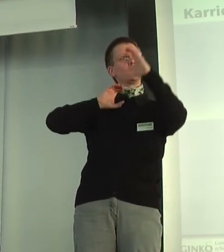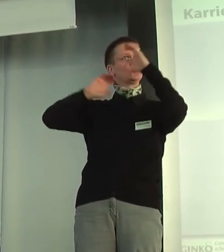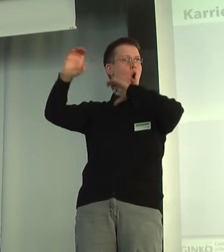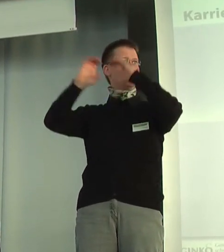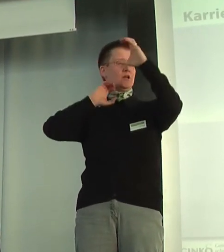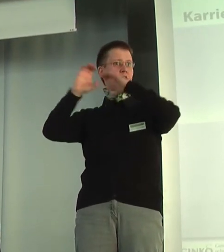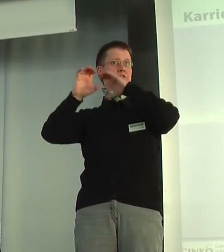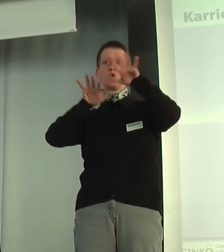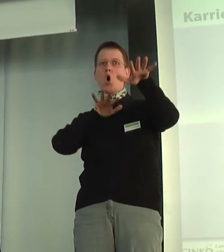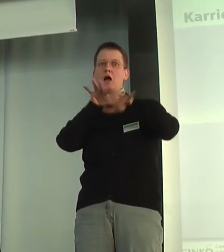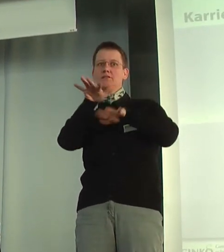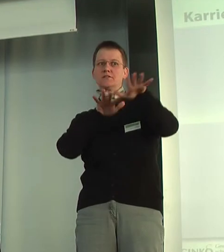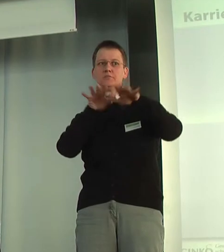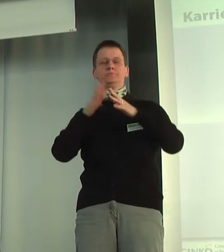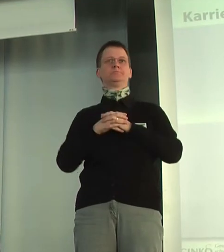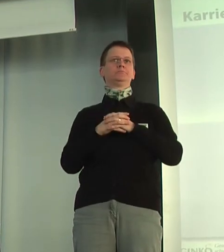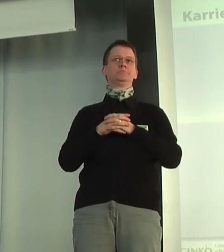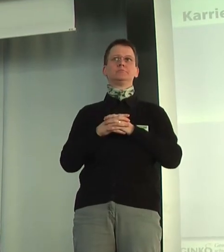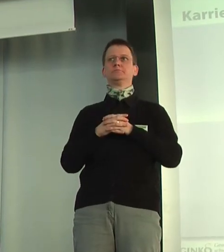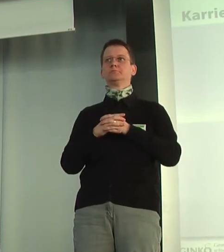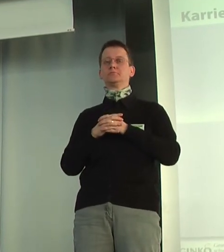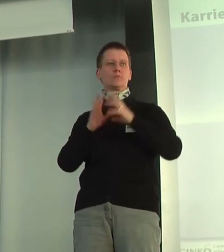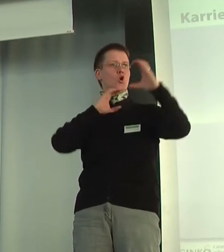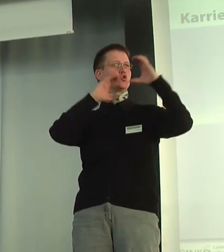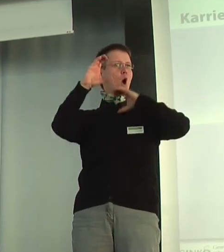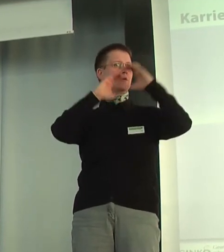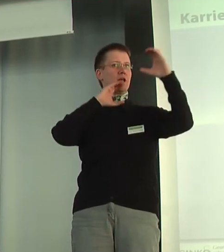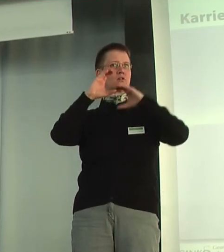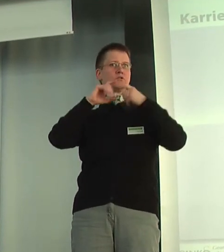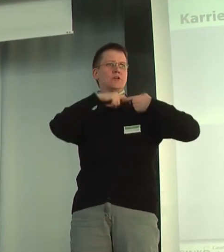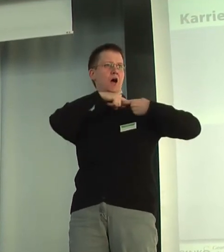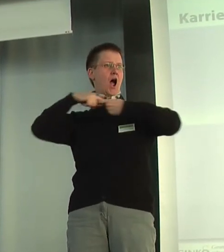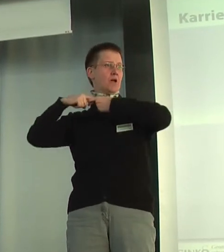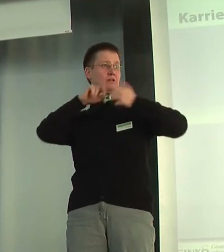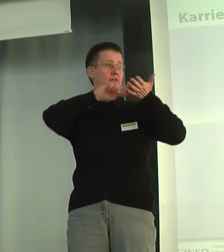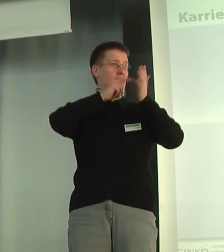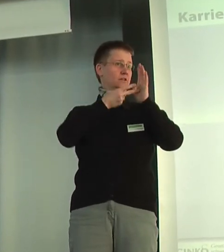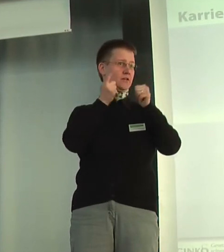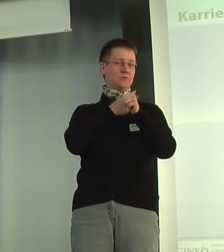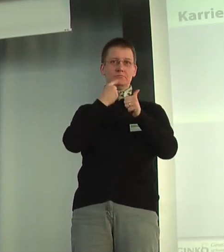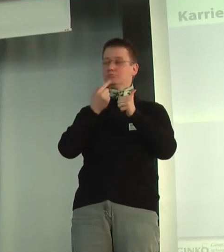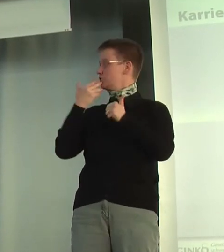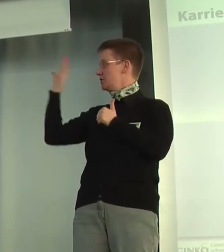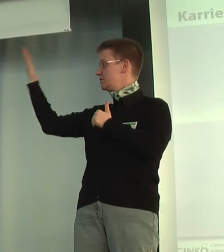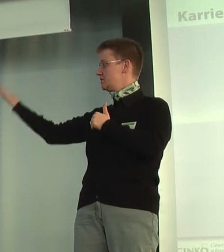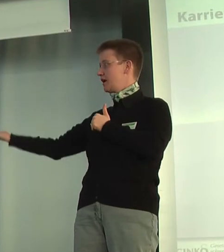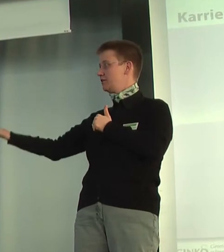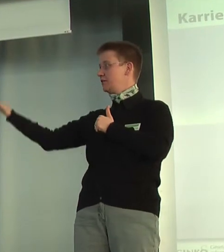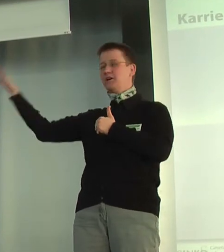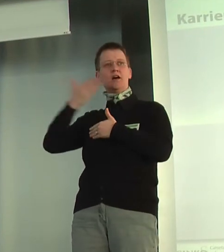organisiert werden. Kommunikation ist abhängig von Technik, Sie sehen es. Heute herzlichen Dank an